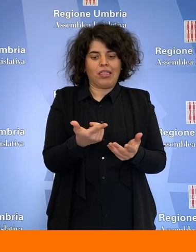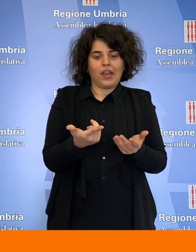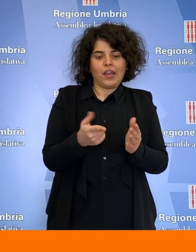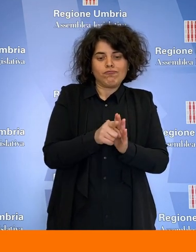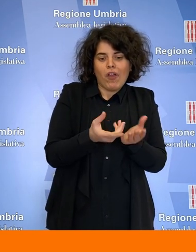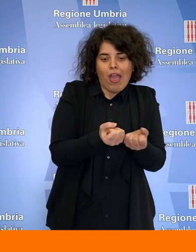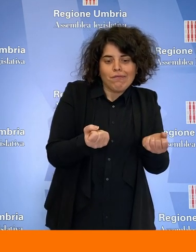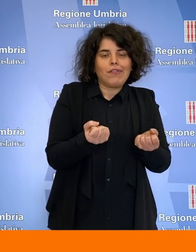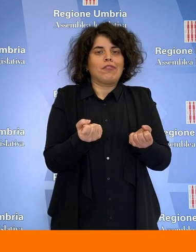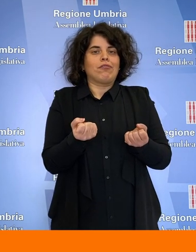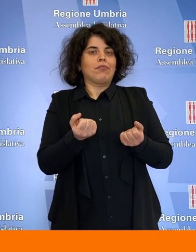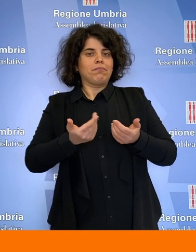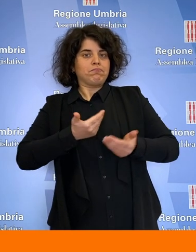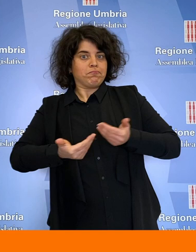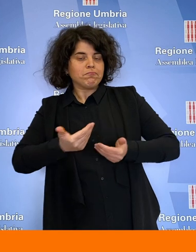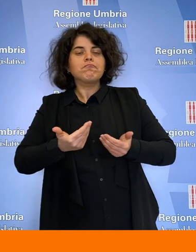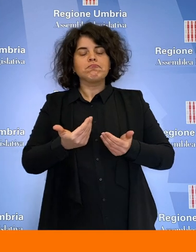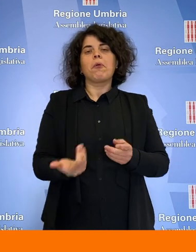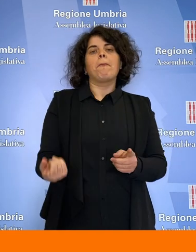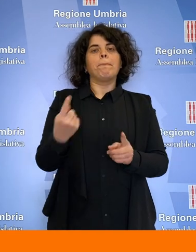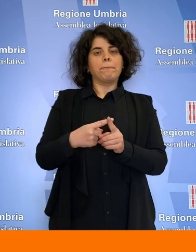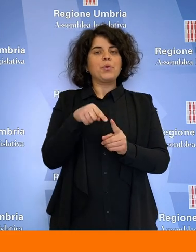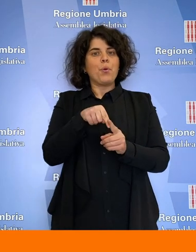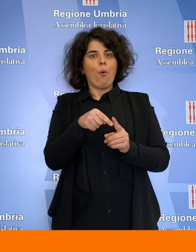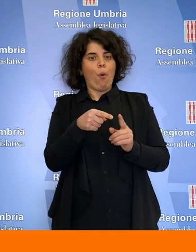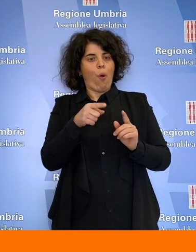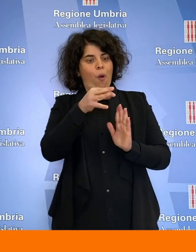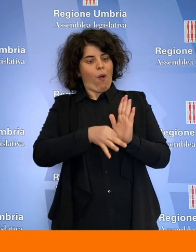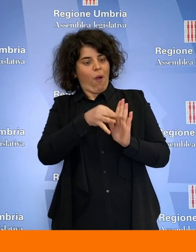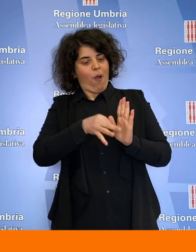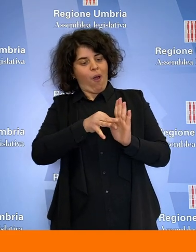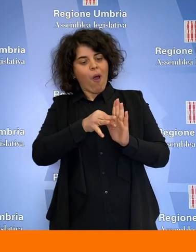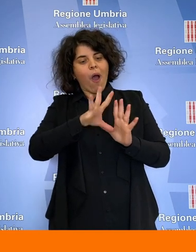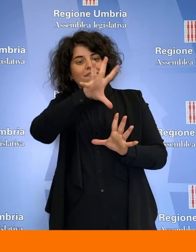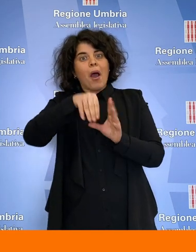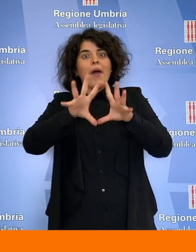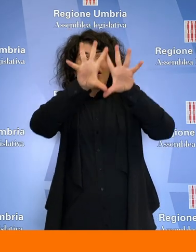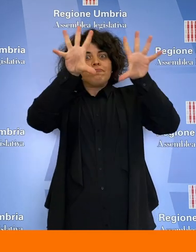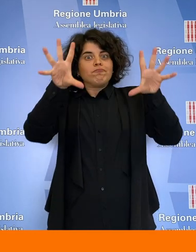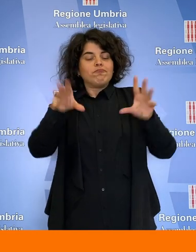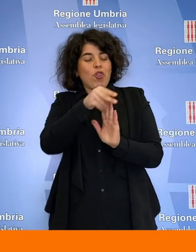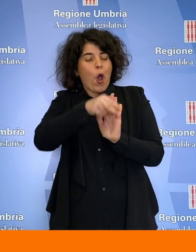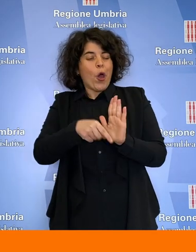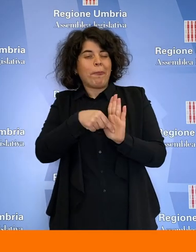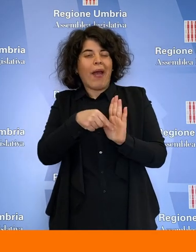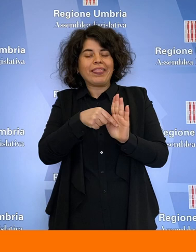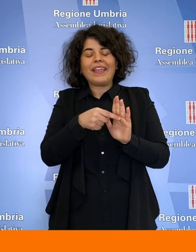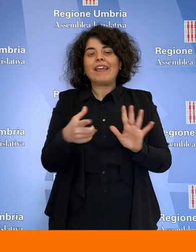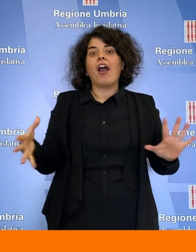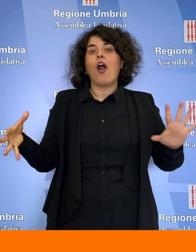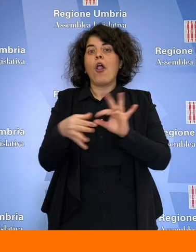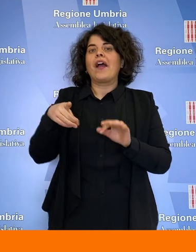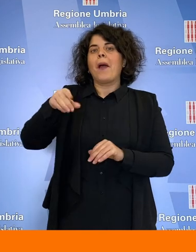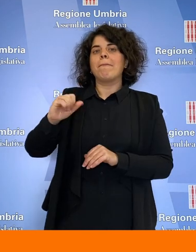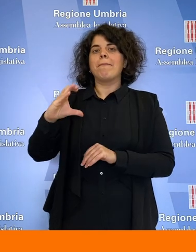stessi interventi, concorre alla definizione del quadro di riferimento per l'efficacia dell'attuazione del Piano Strategico Nazionale della PAC,